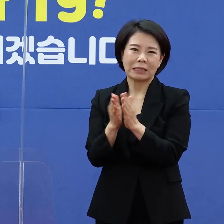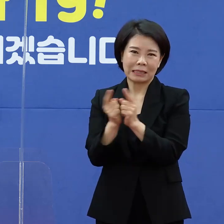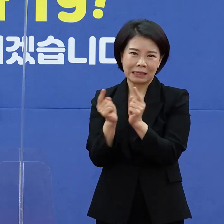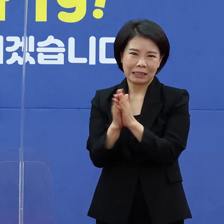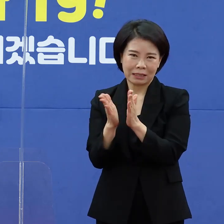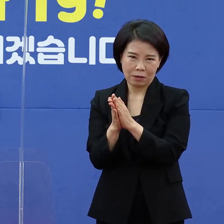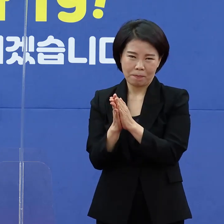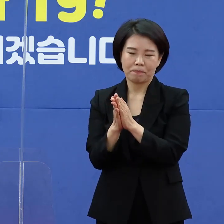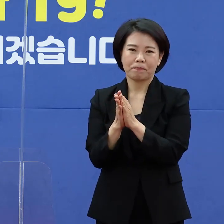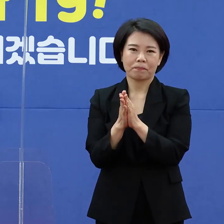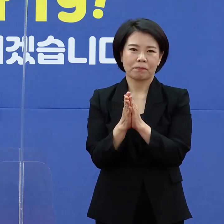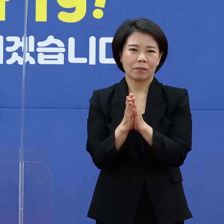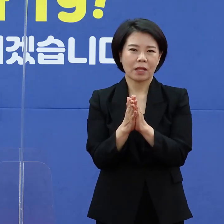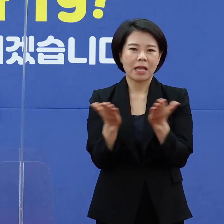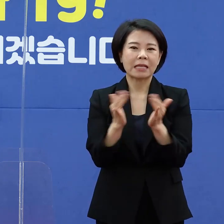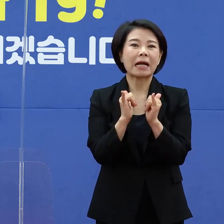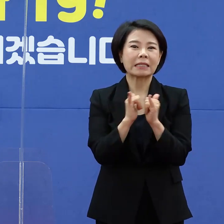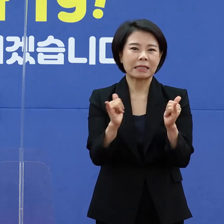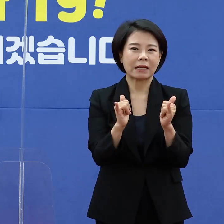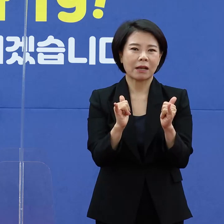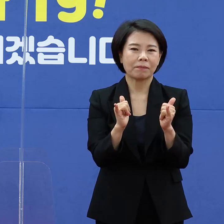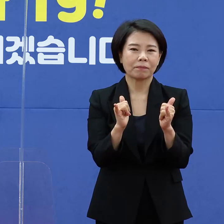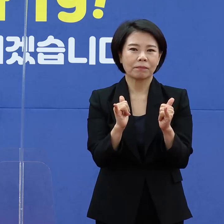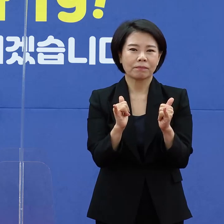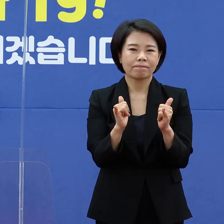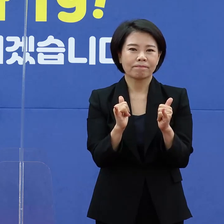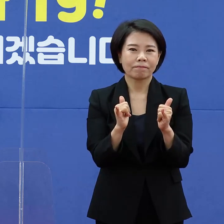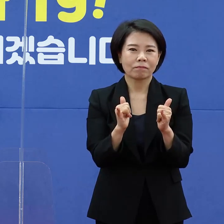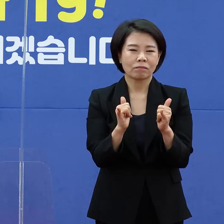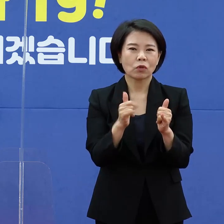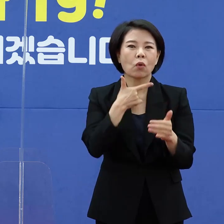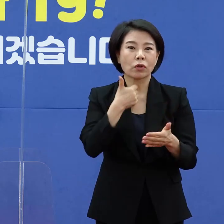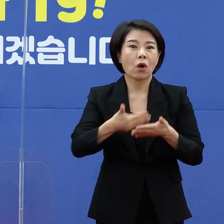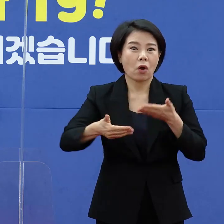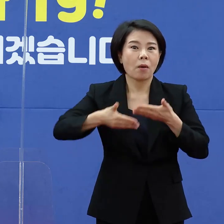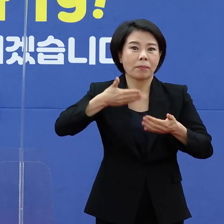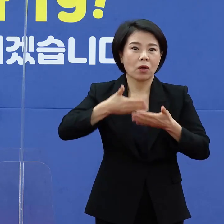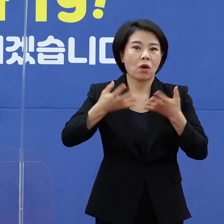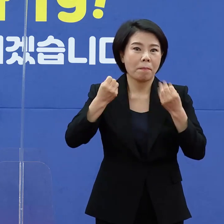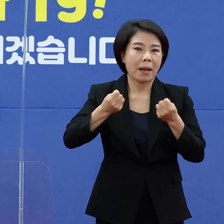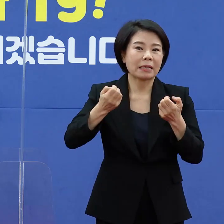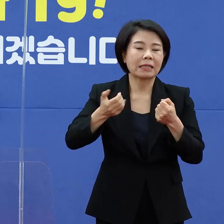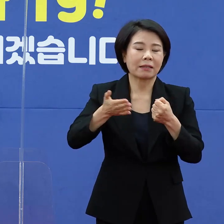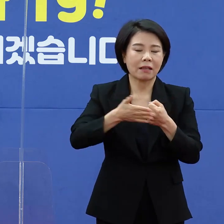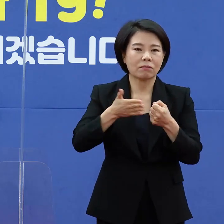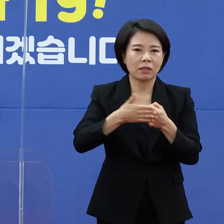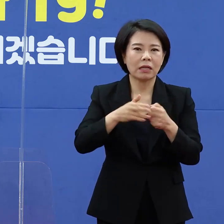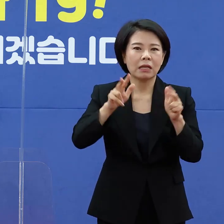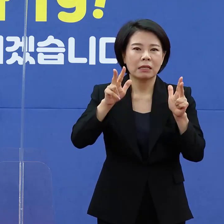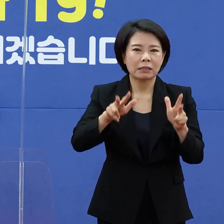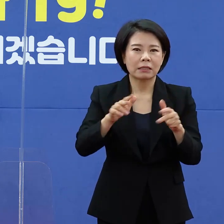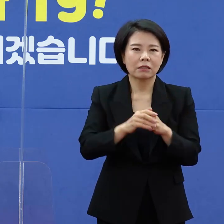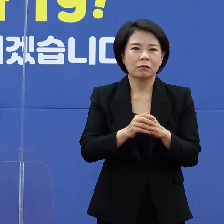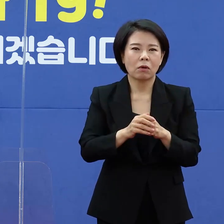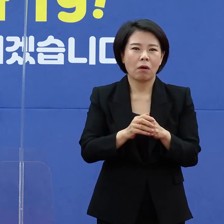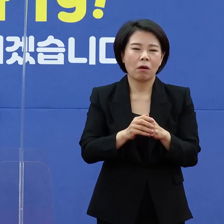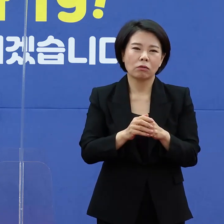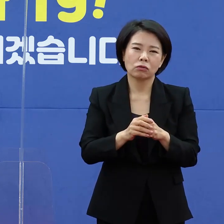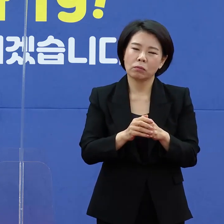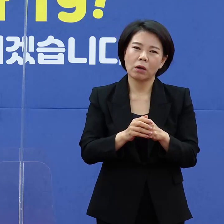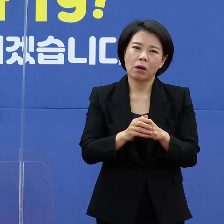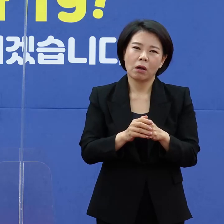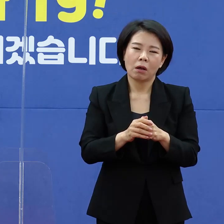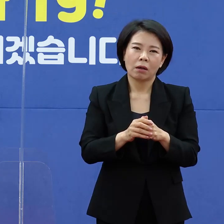인력은 지금 현재 계속 임상 경험들이 쌓여가고 있기 때문에 지금 그렇게 과부하가 오히려